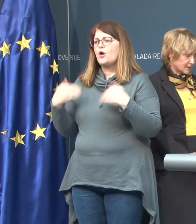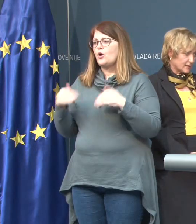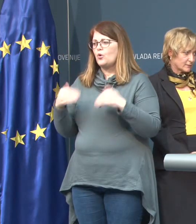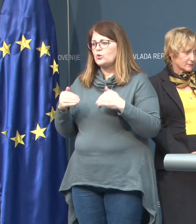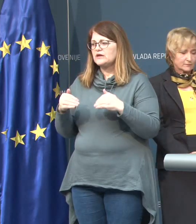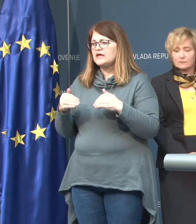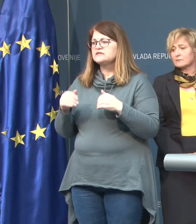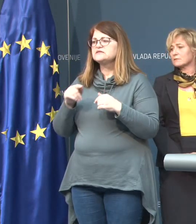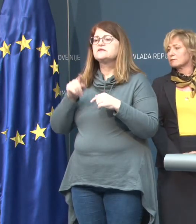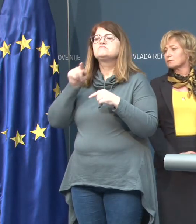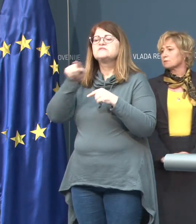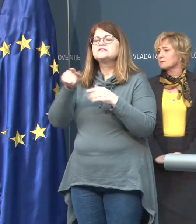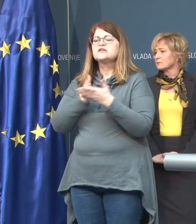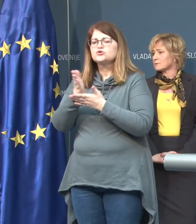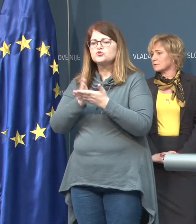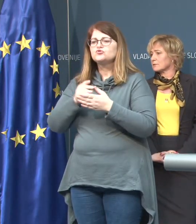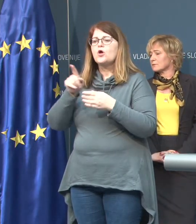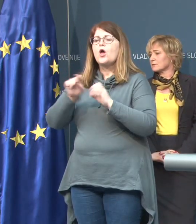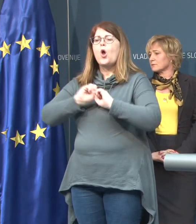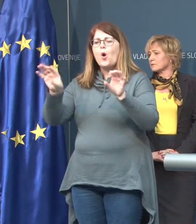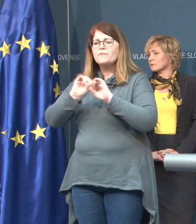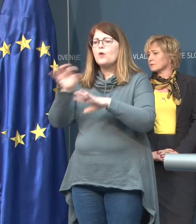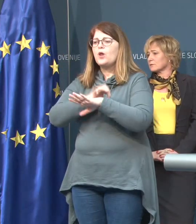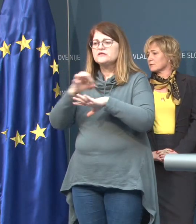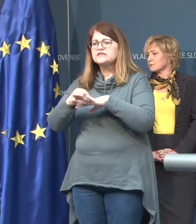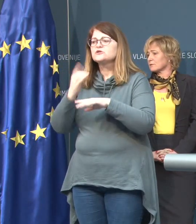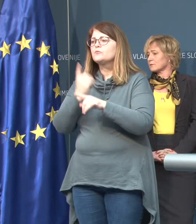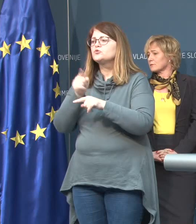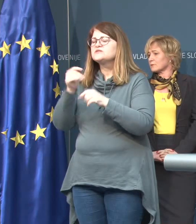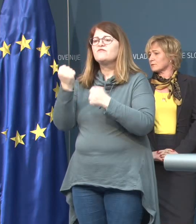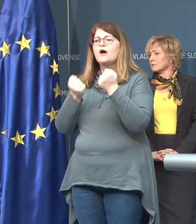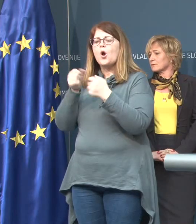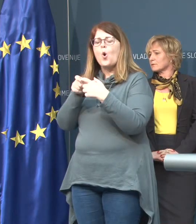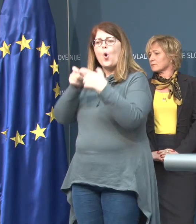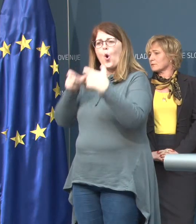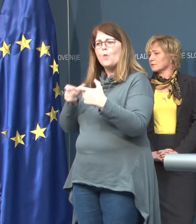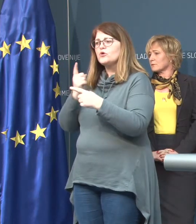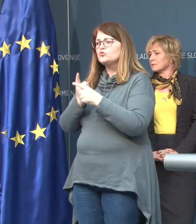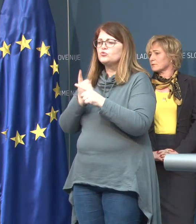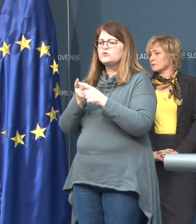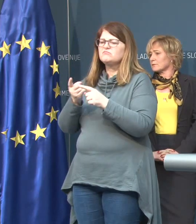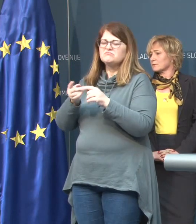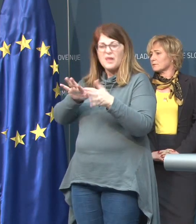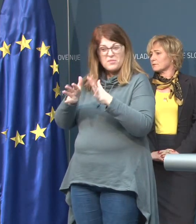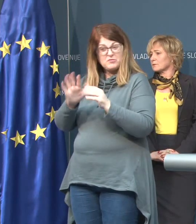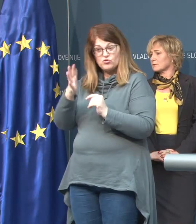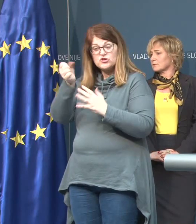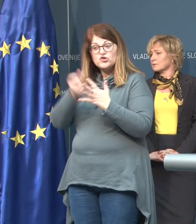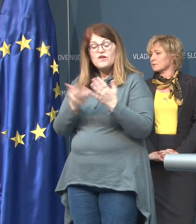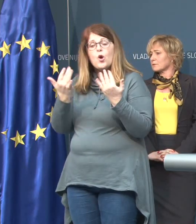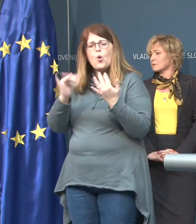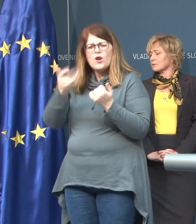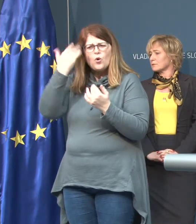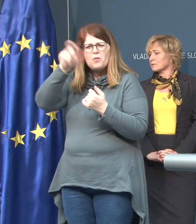poročilo urgentnih služb objavljajo tedansko, pa tisti v kombiju, tudi čez palec ni nobene številke, koliko